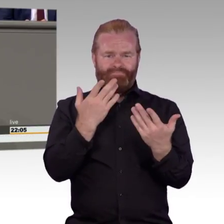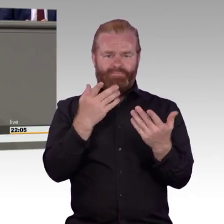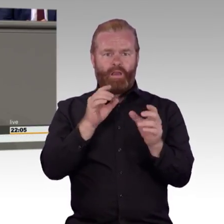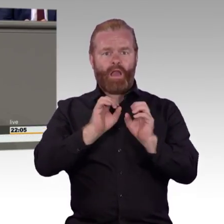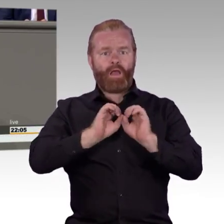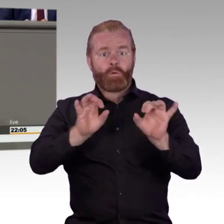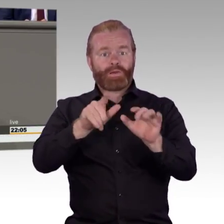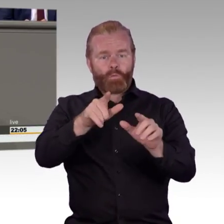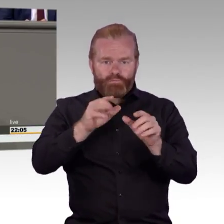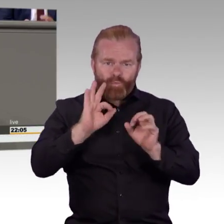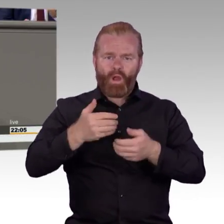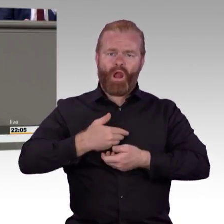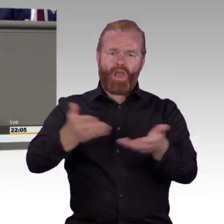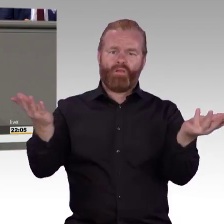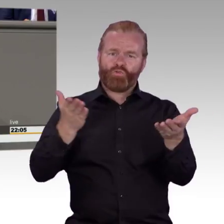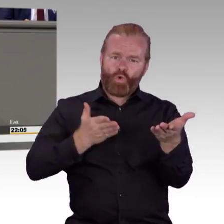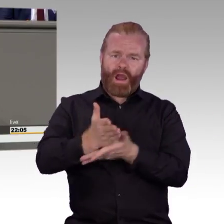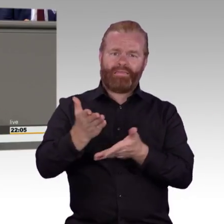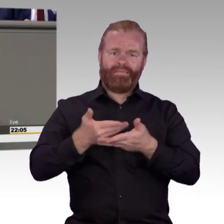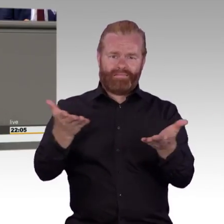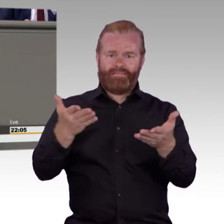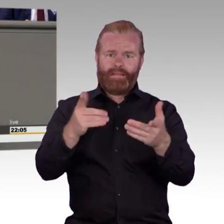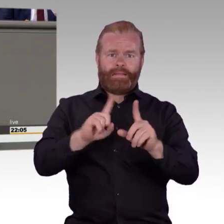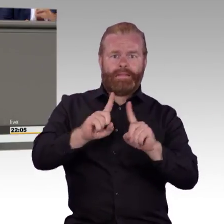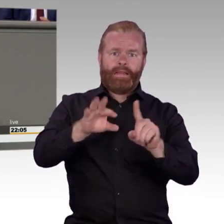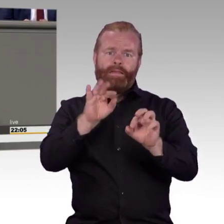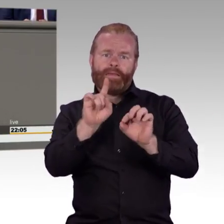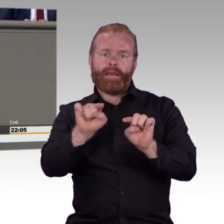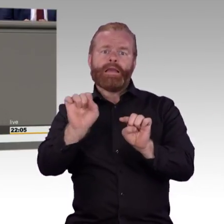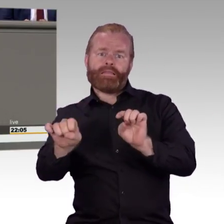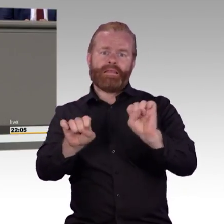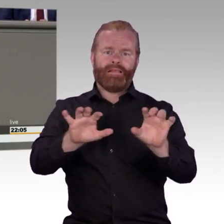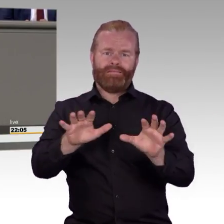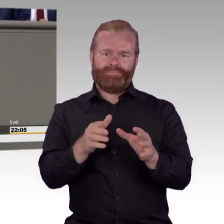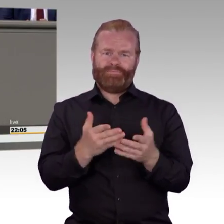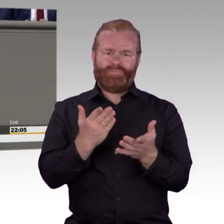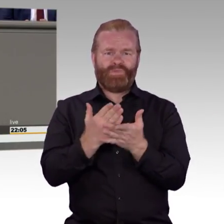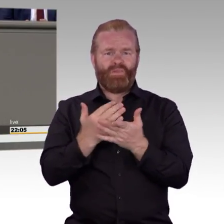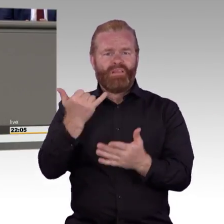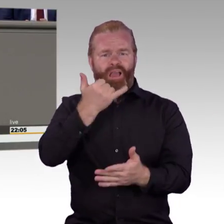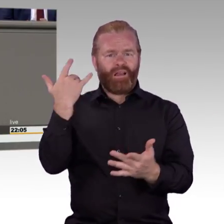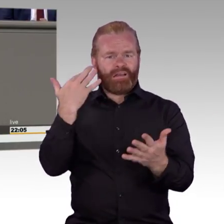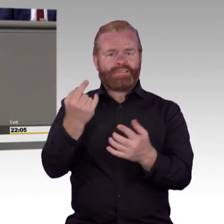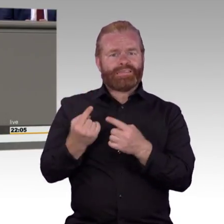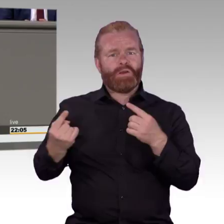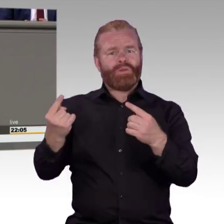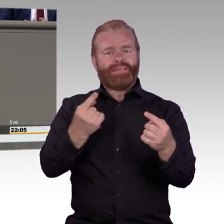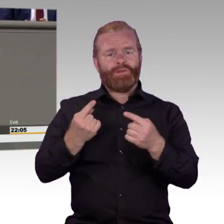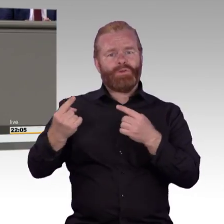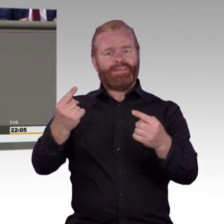Leben von Menschen mit Behinderungen nicht in erster Linie in Bundesbehörden oder deren Website stattfindet, sondern da, wo das Leben aller anderen auch